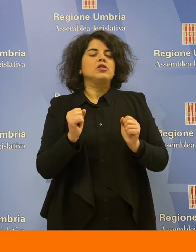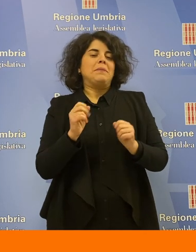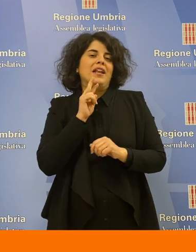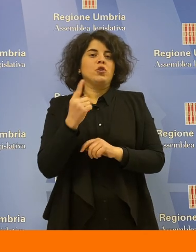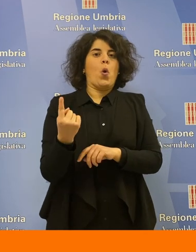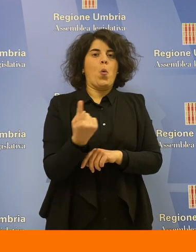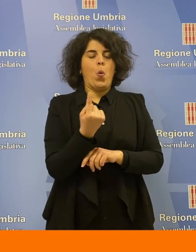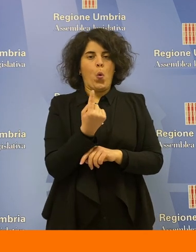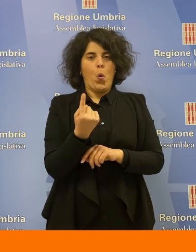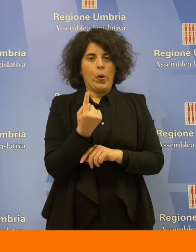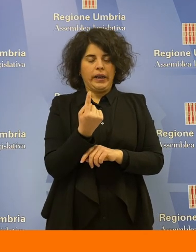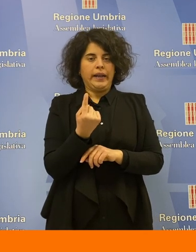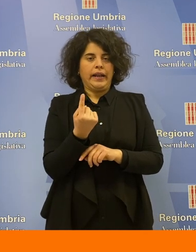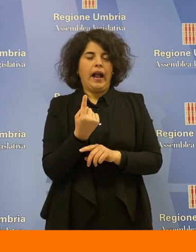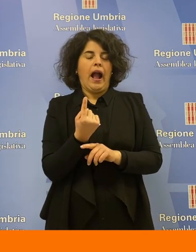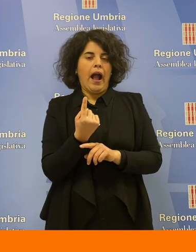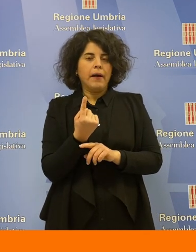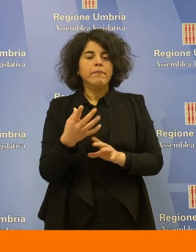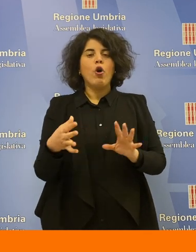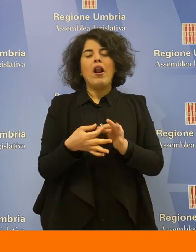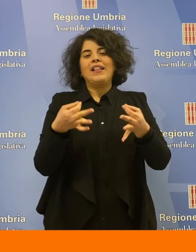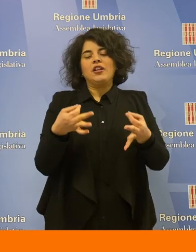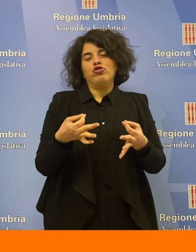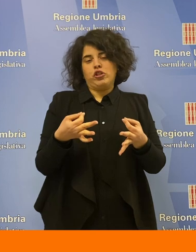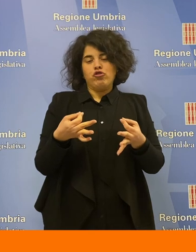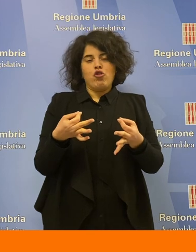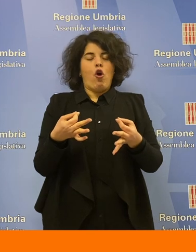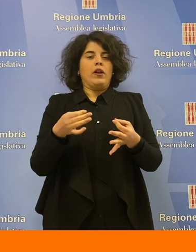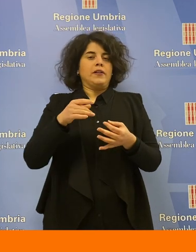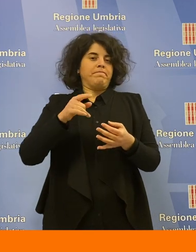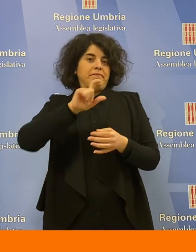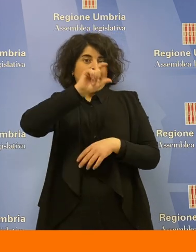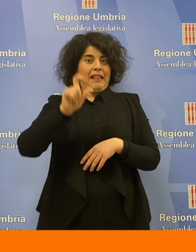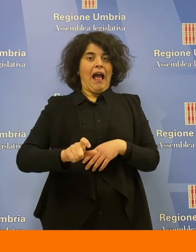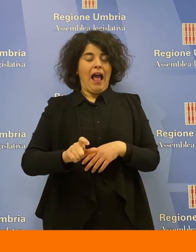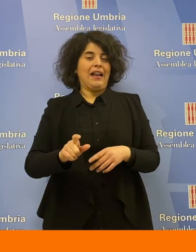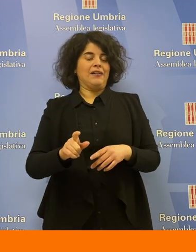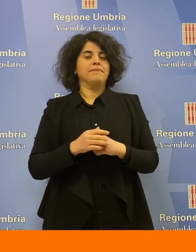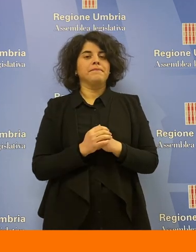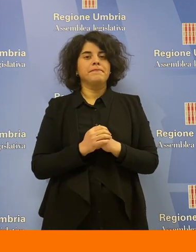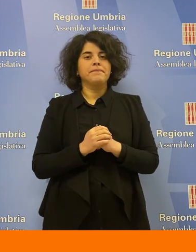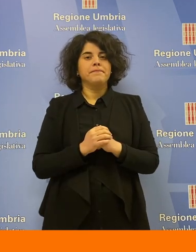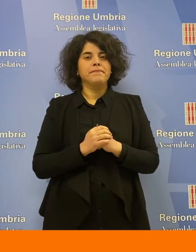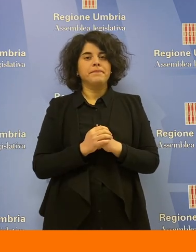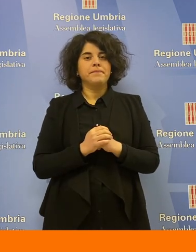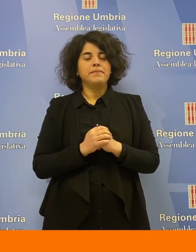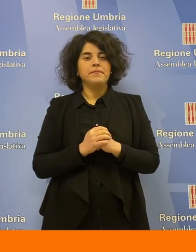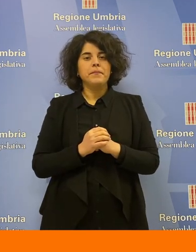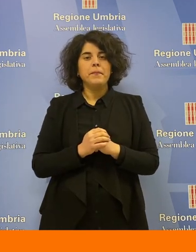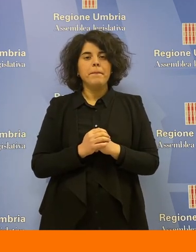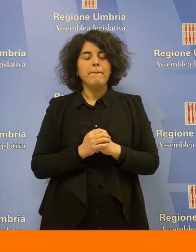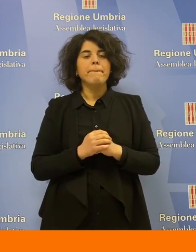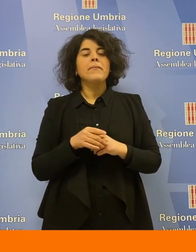sono le decisioni dei difensori civici in Italia. Al proposito e nell'interesse di chi ci sta